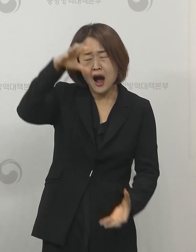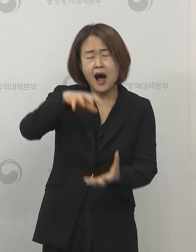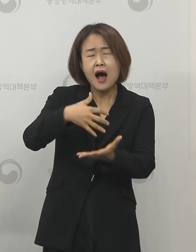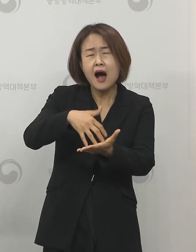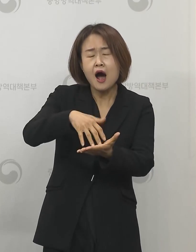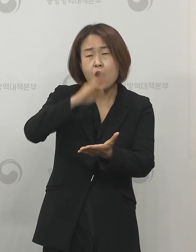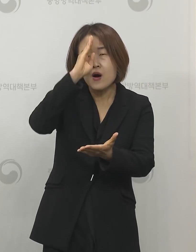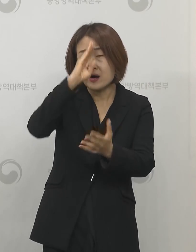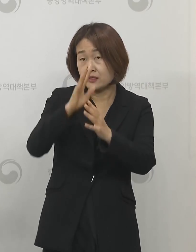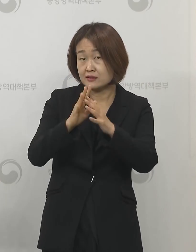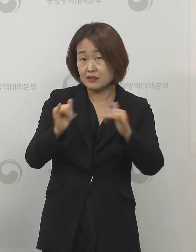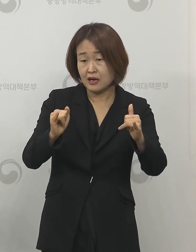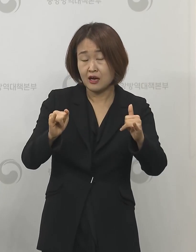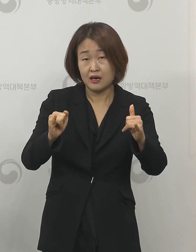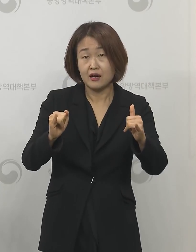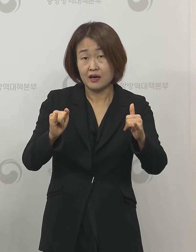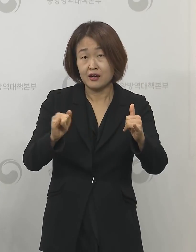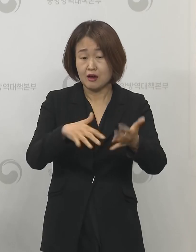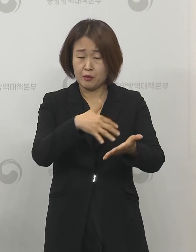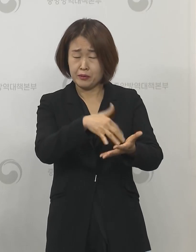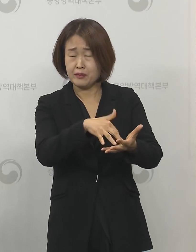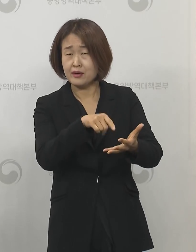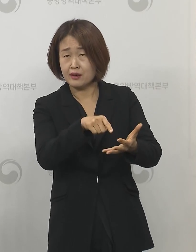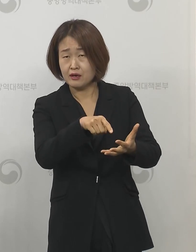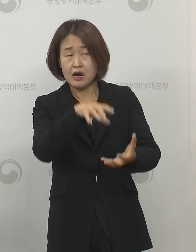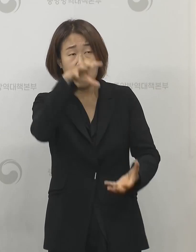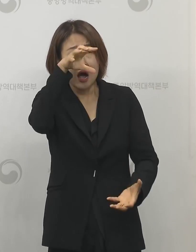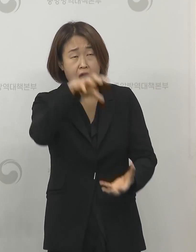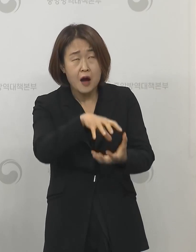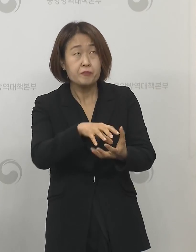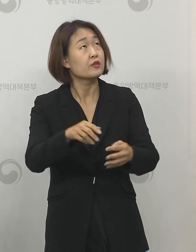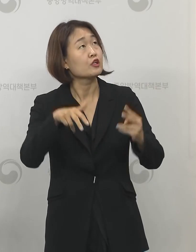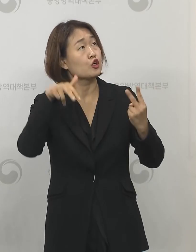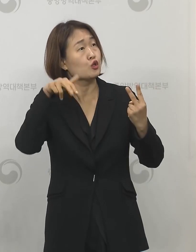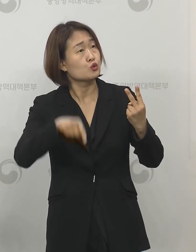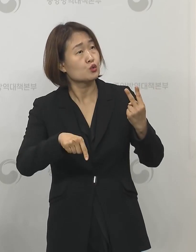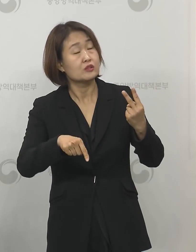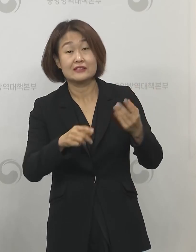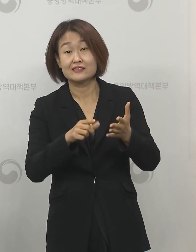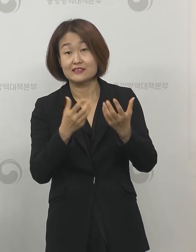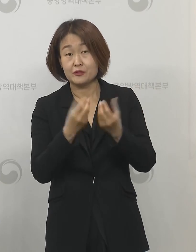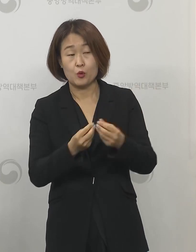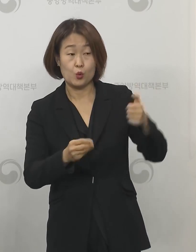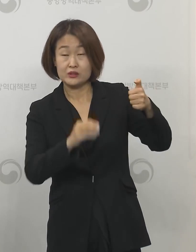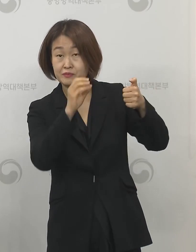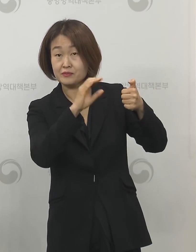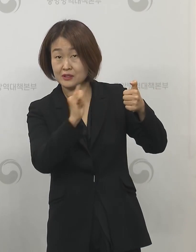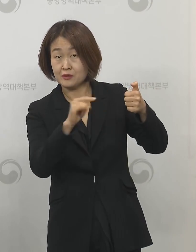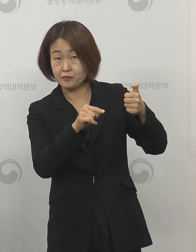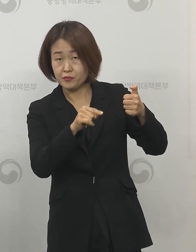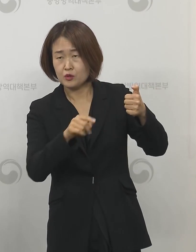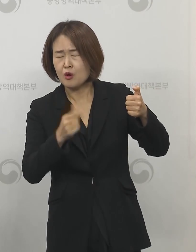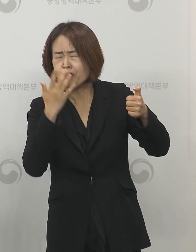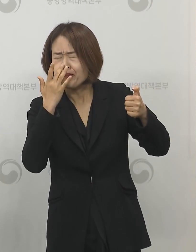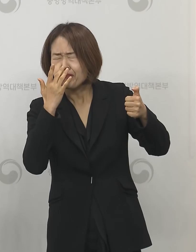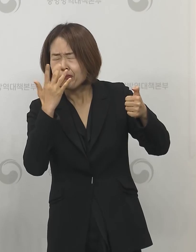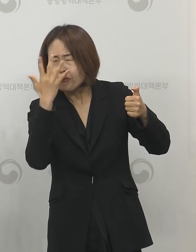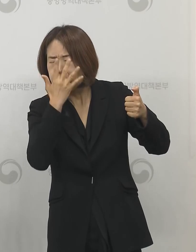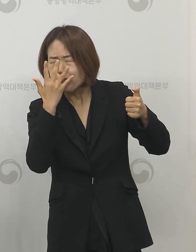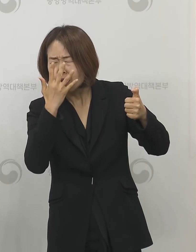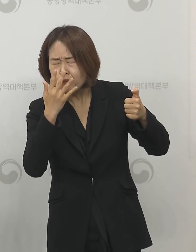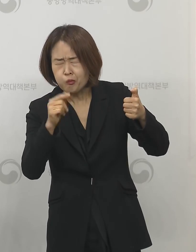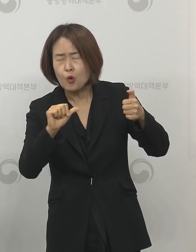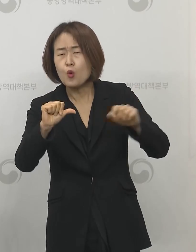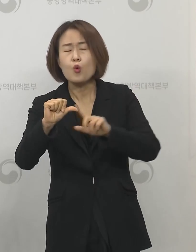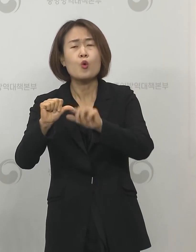수의 평균 2주간 평균 한 50명 그리고 2주간 불분명한 비율